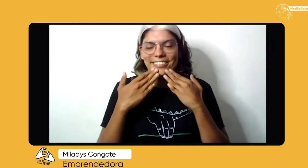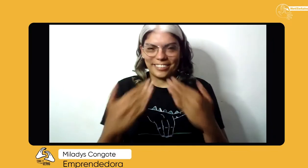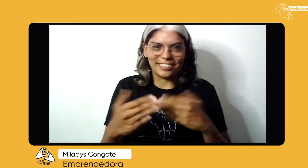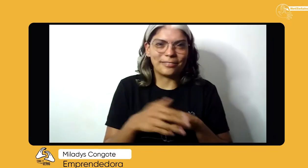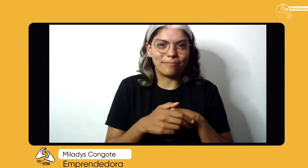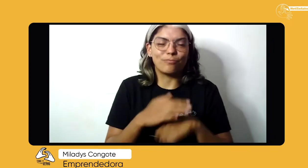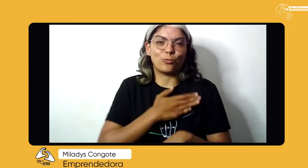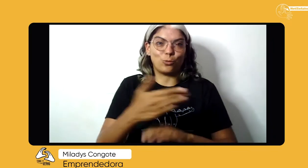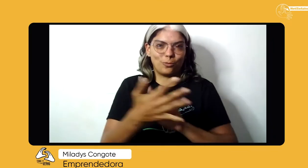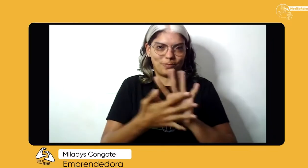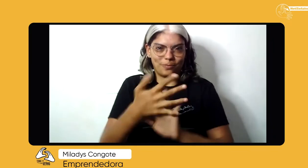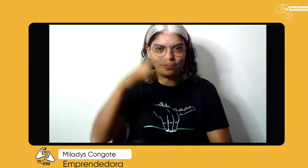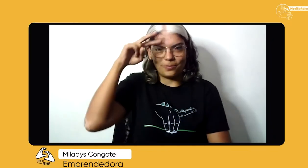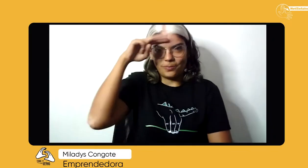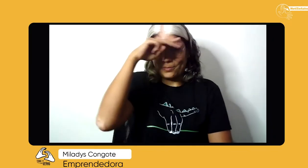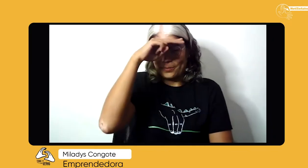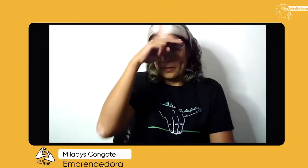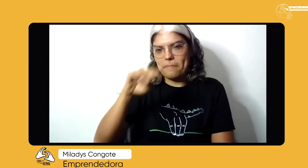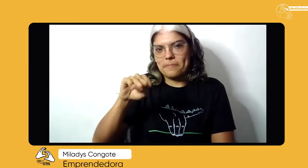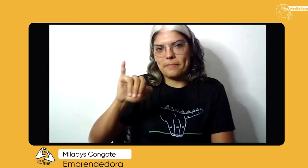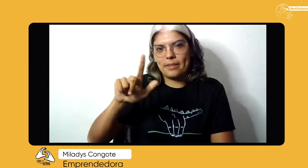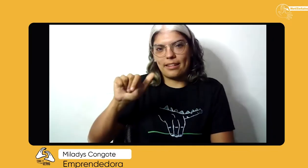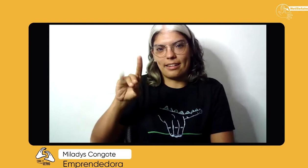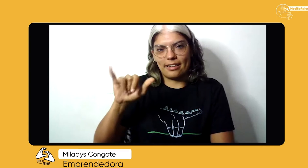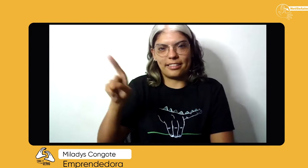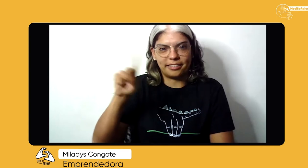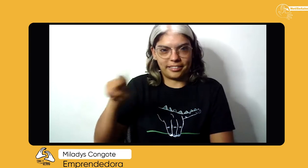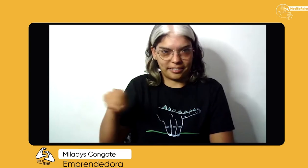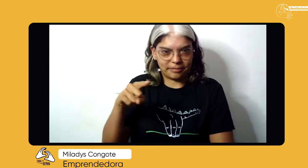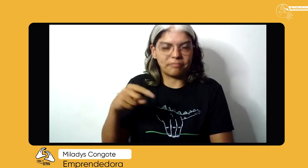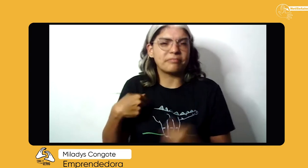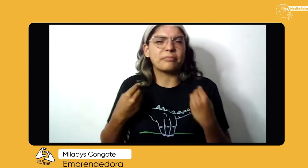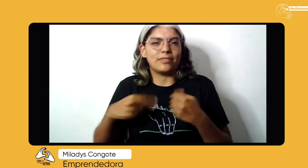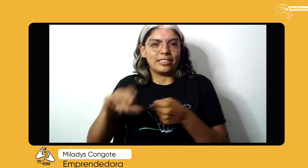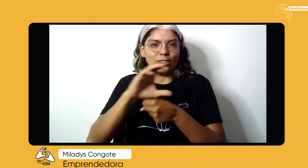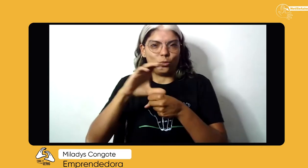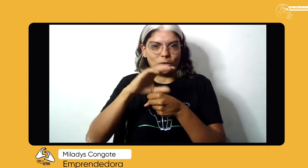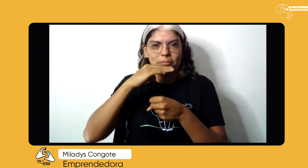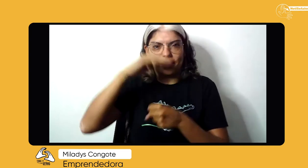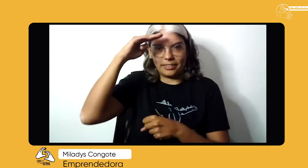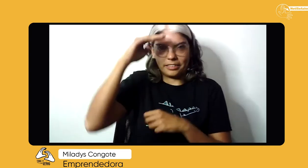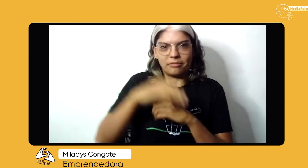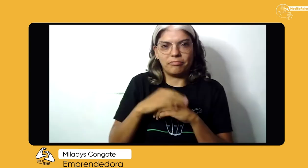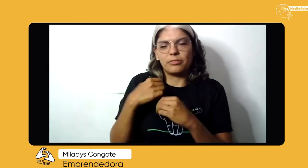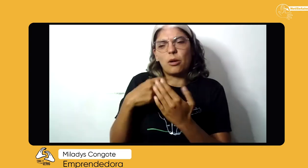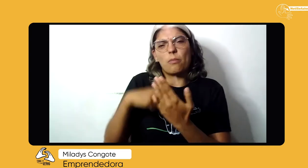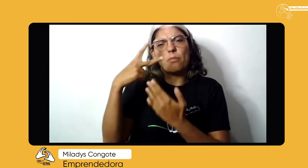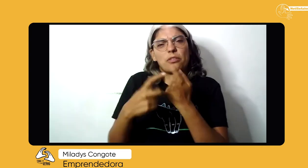Bueno, muchas gracias, mucho gusto, esta es mi seña, yo soy Miladis, vivo en la ciudad de Medellín